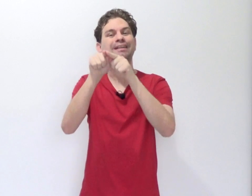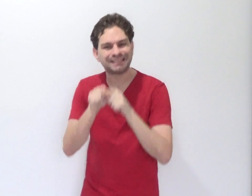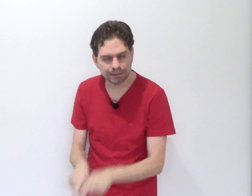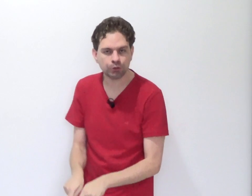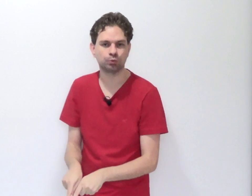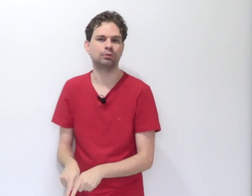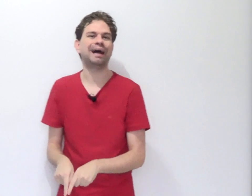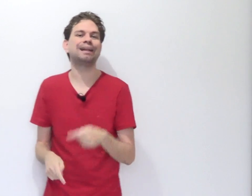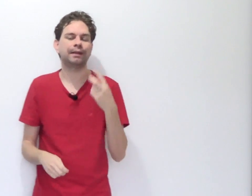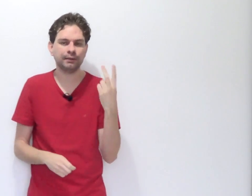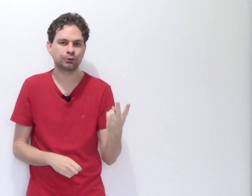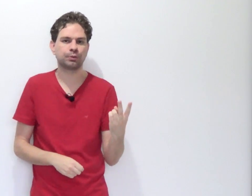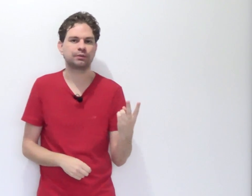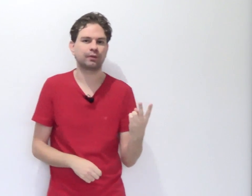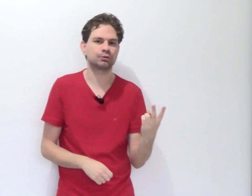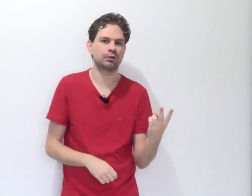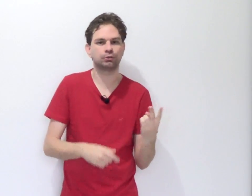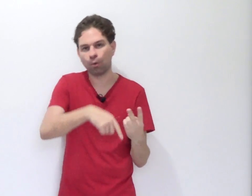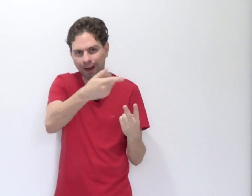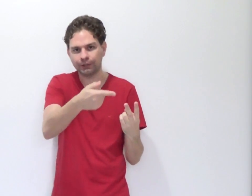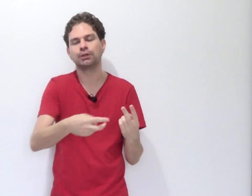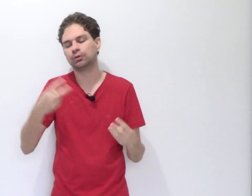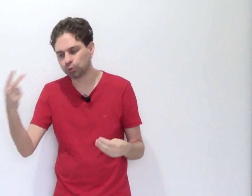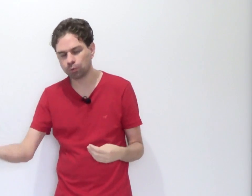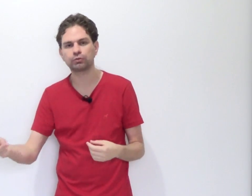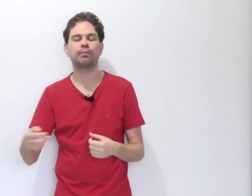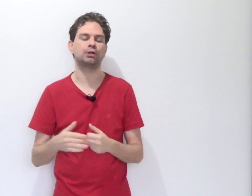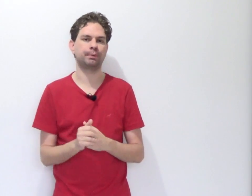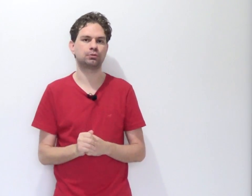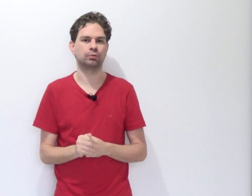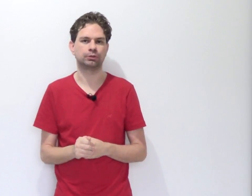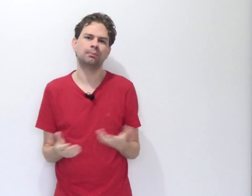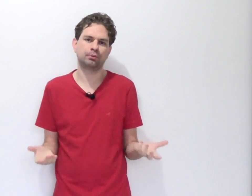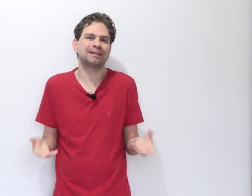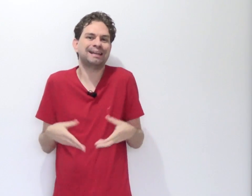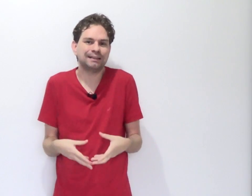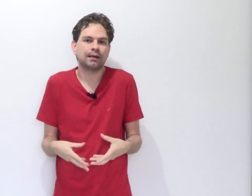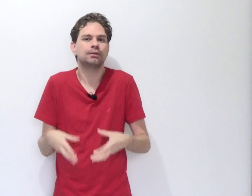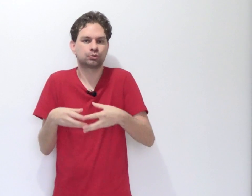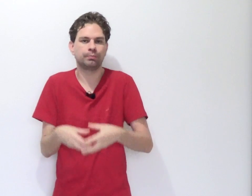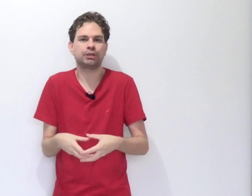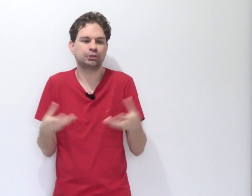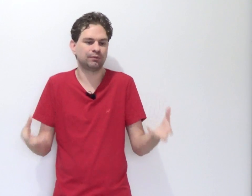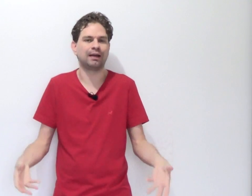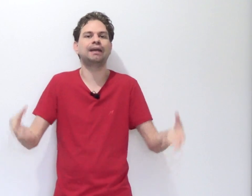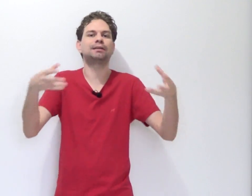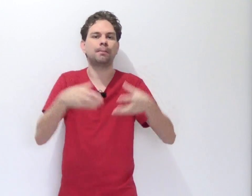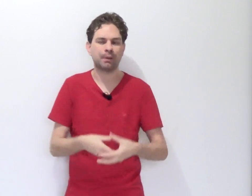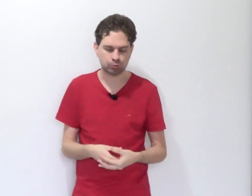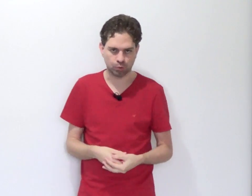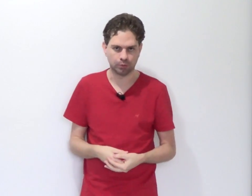exijo, além das duas infrações ou mais, duas ou mais pessoas. Por isso que é intersubjetiva, entre pessoas.